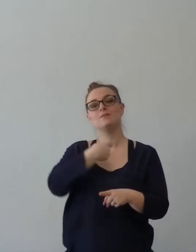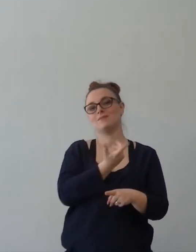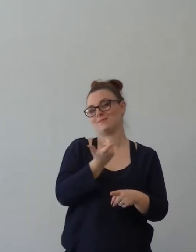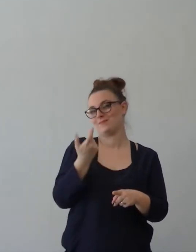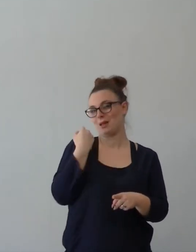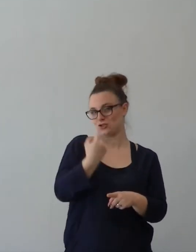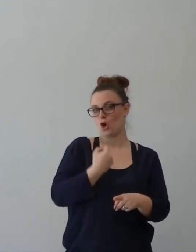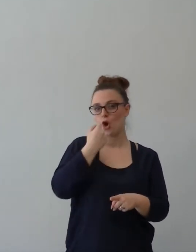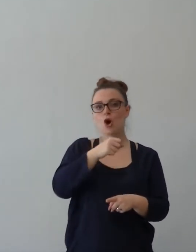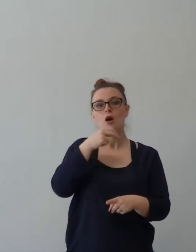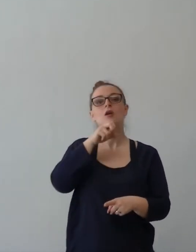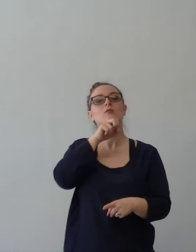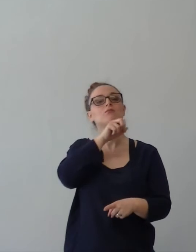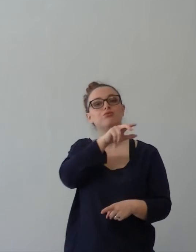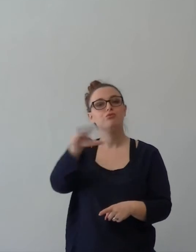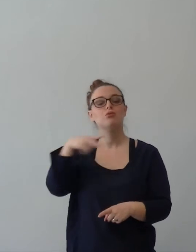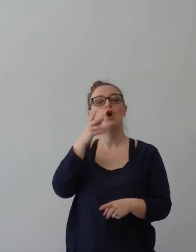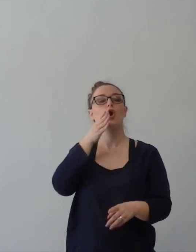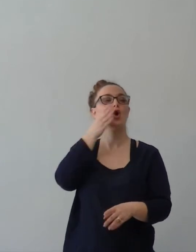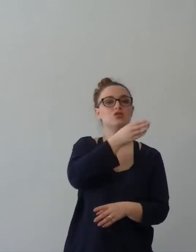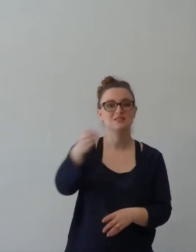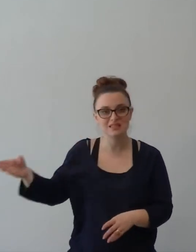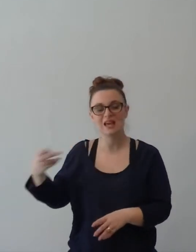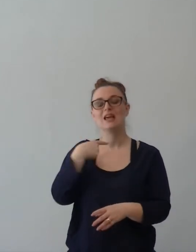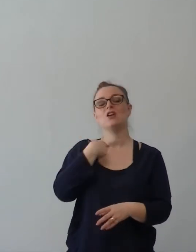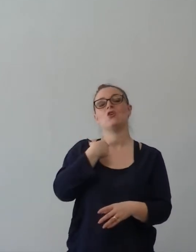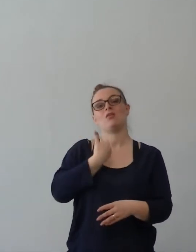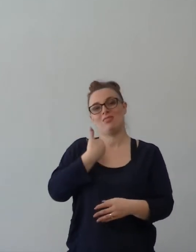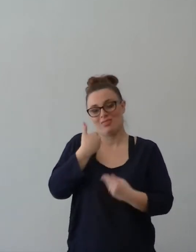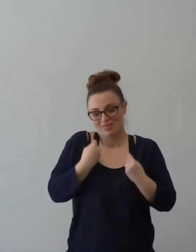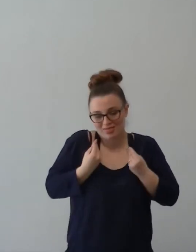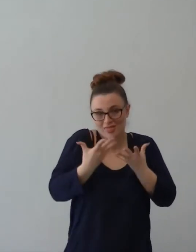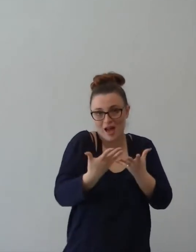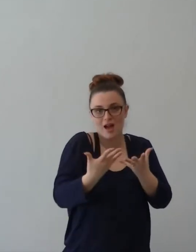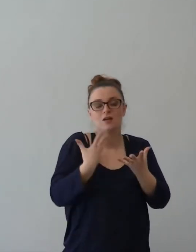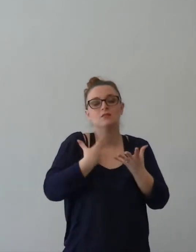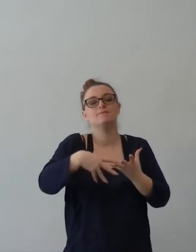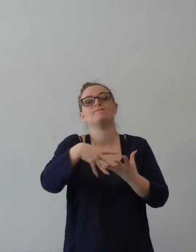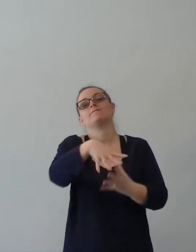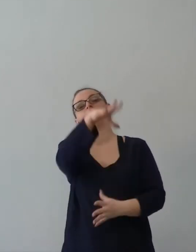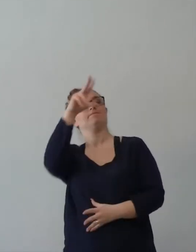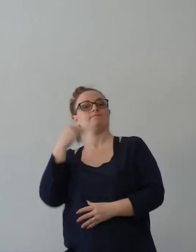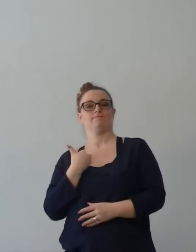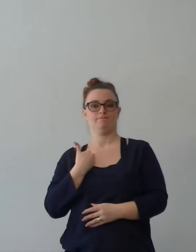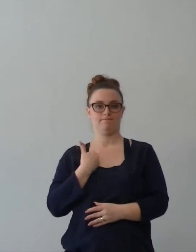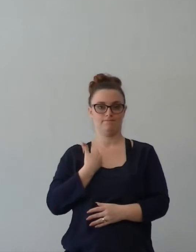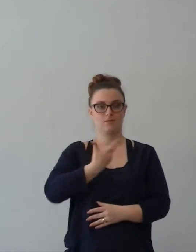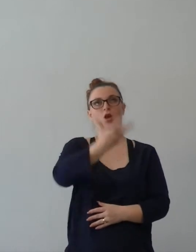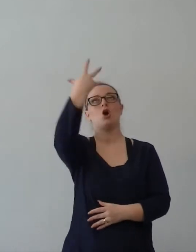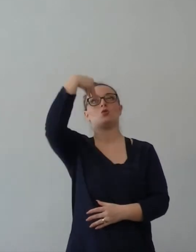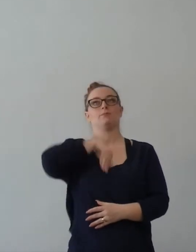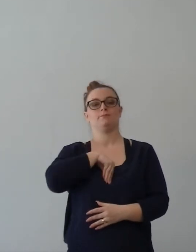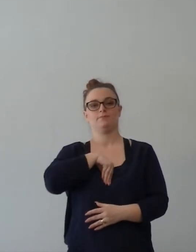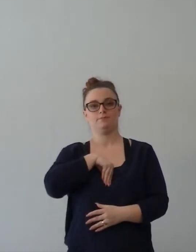Quello che è la tua crescita personale con Cristo, il rapporto, la preghiera, lo studio, è quello che viene